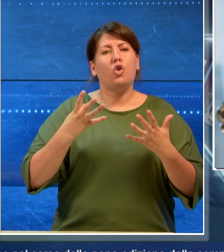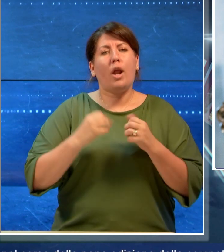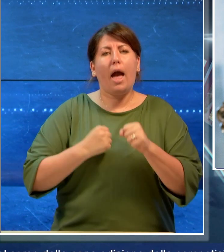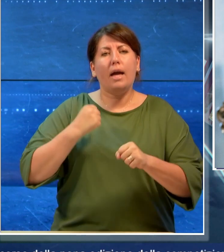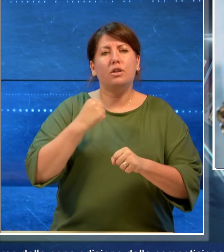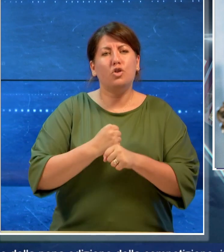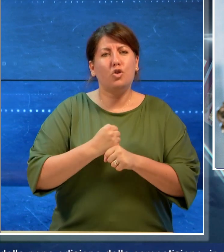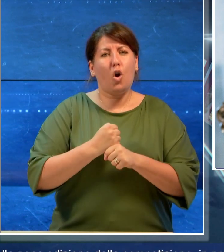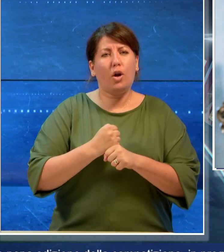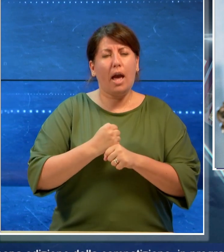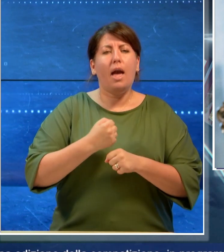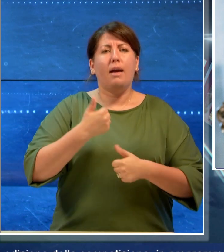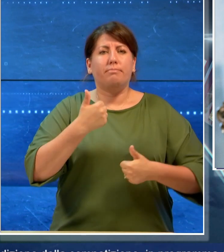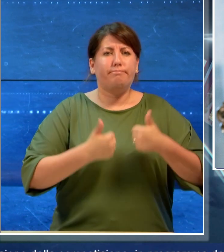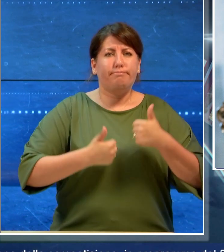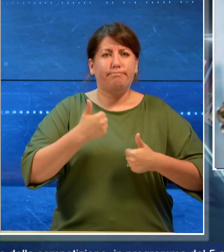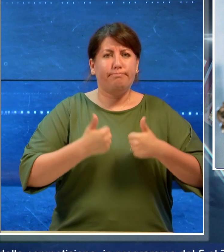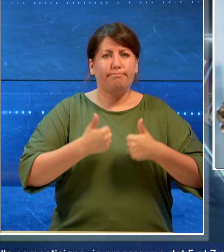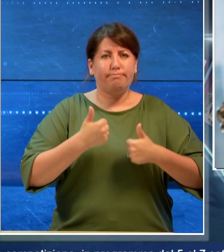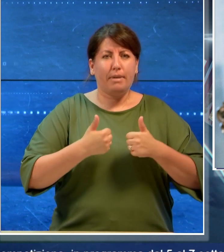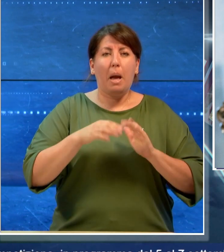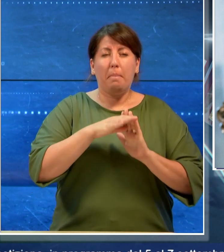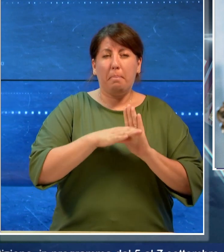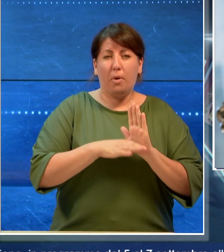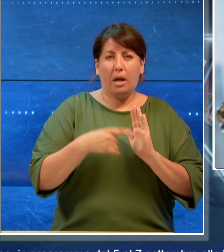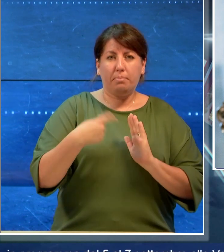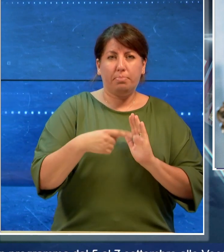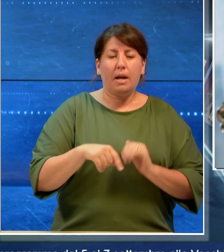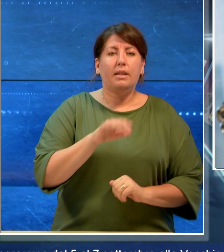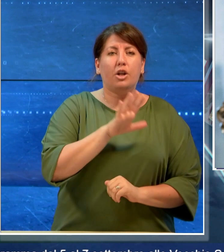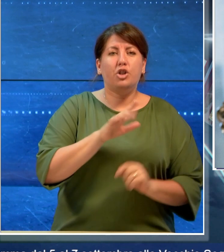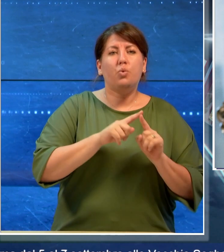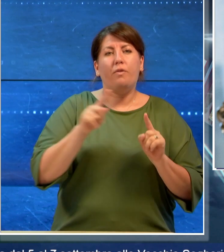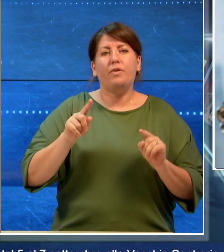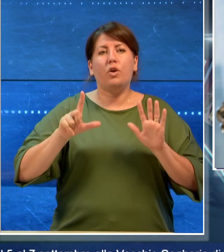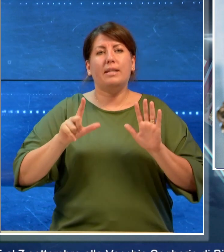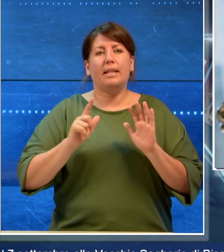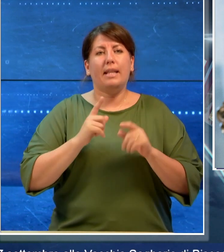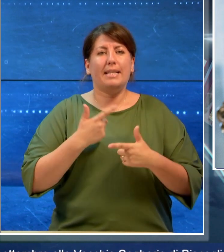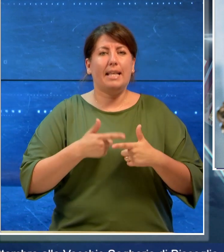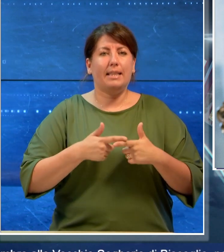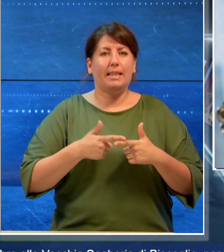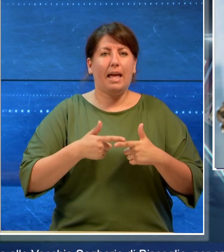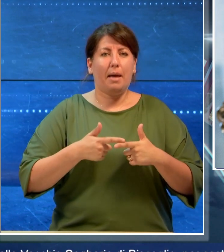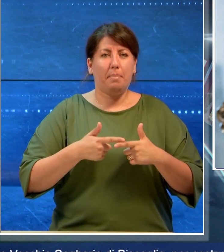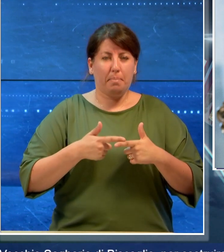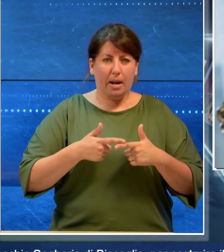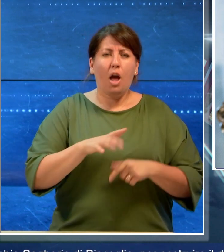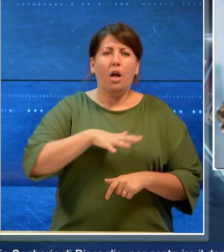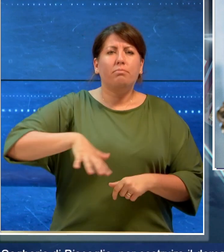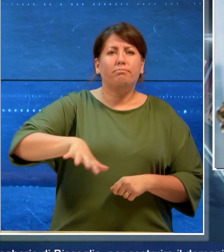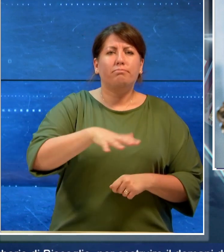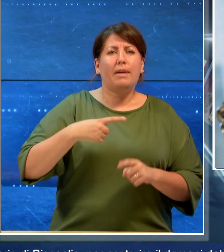della competizione in programma dal 5 al 7 settembre alle vecchie segherie di